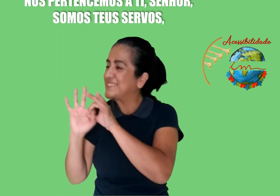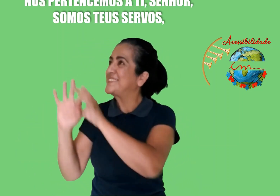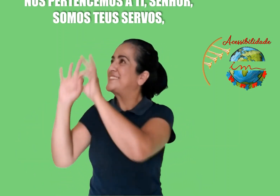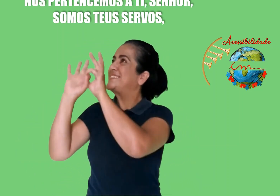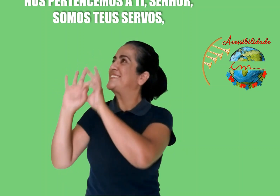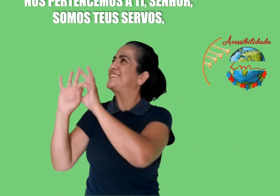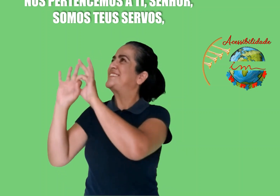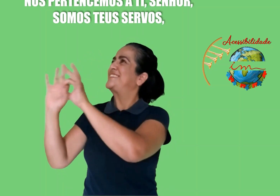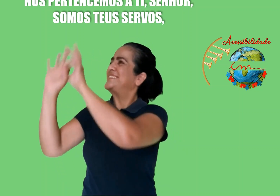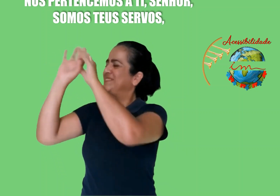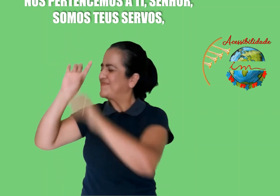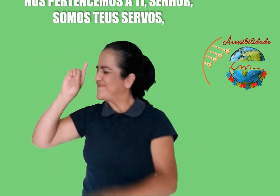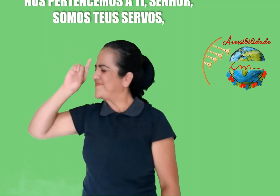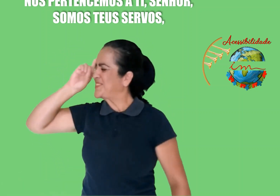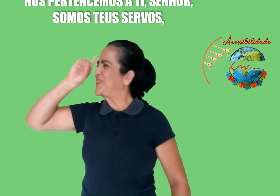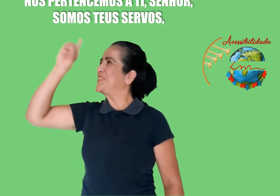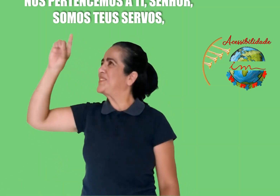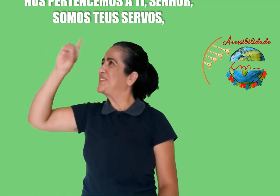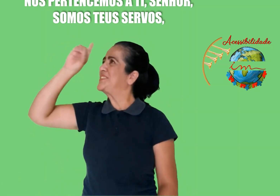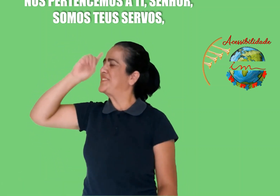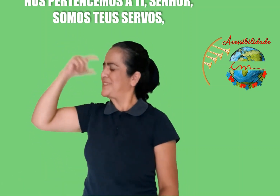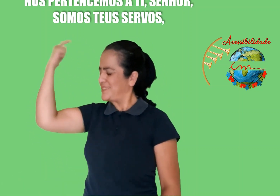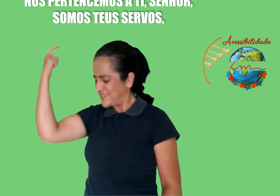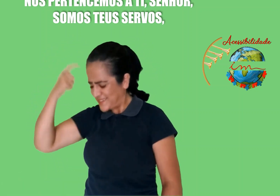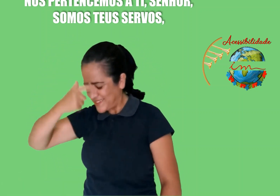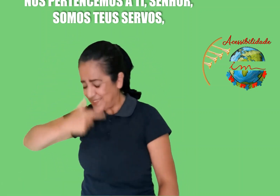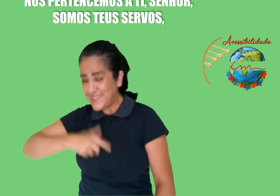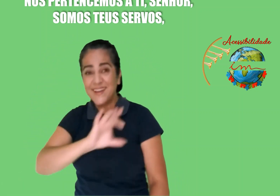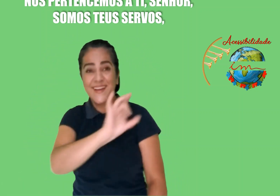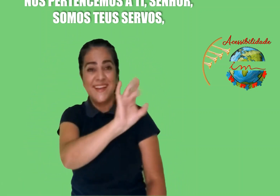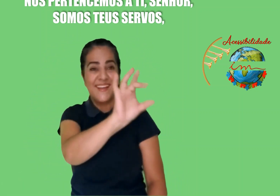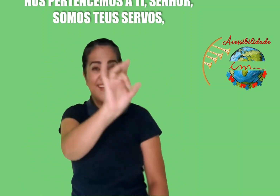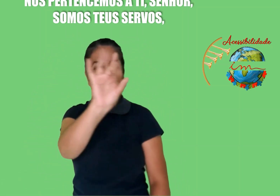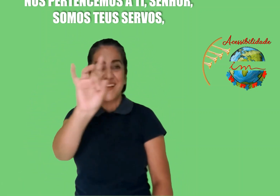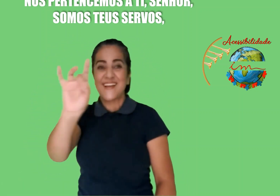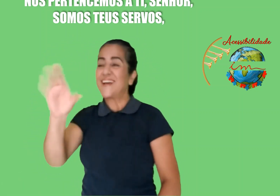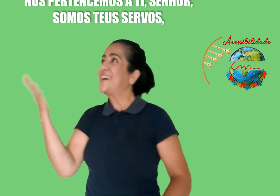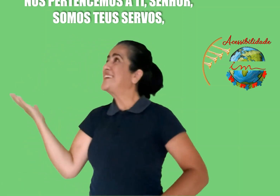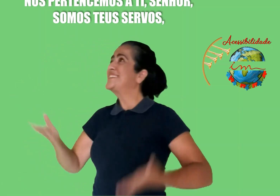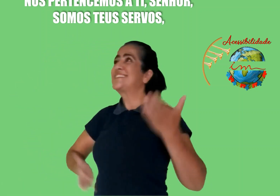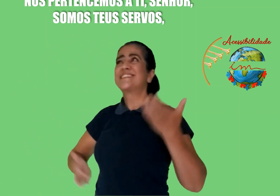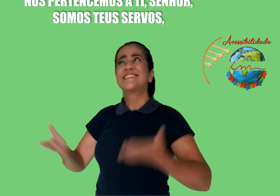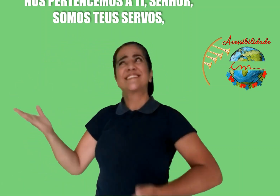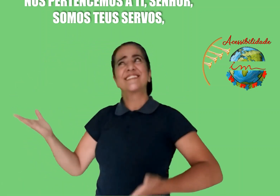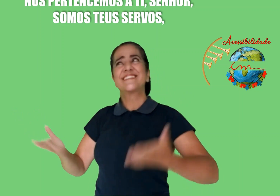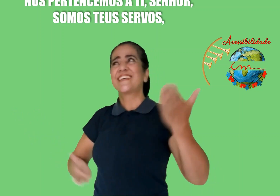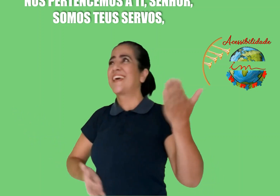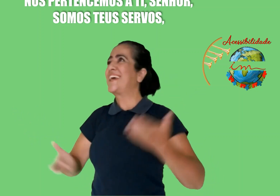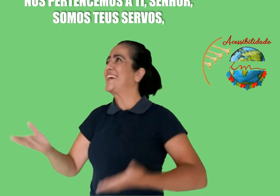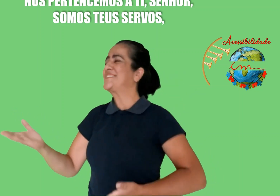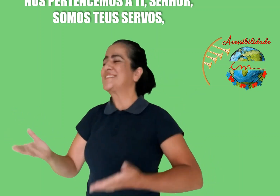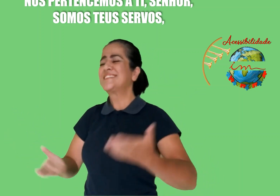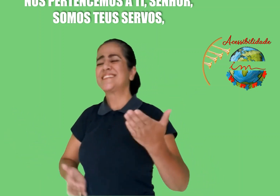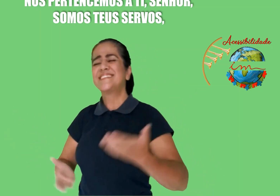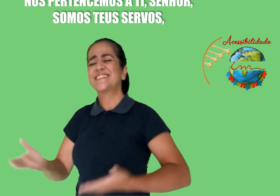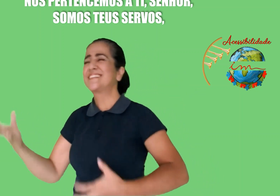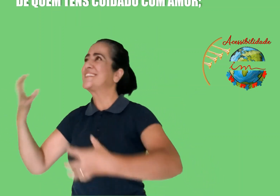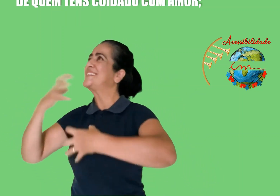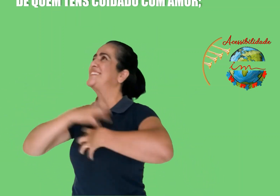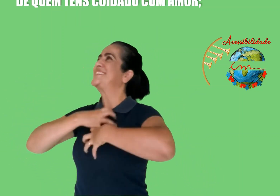a Ti, Senhor Somos teus servos de